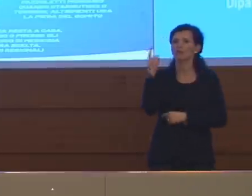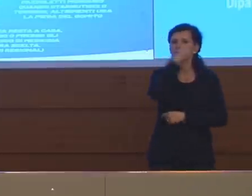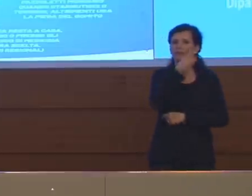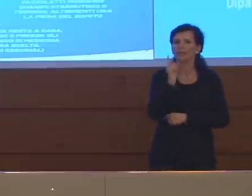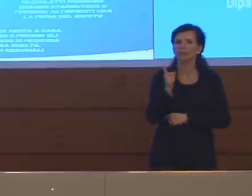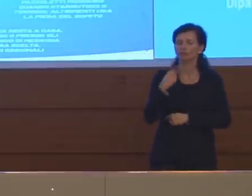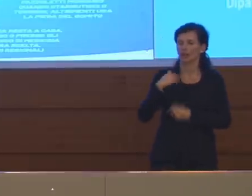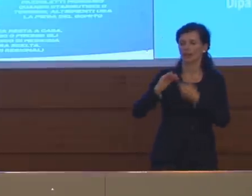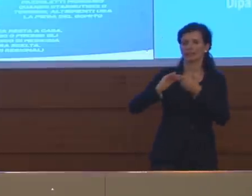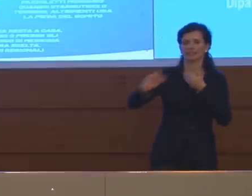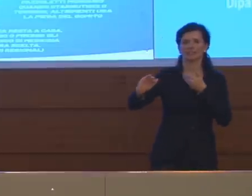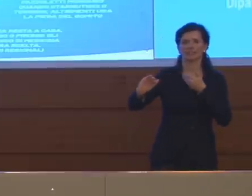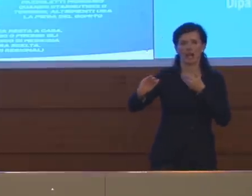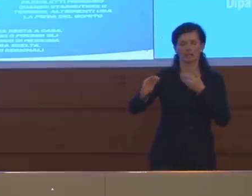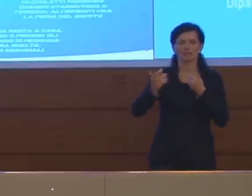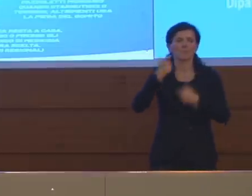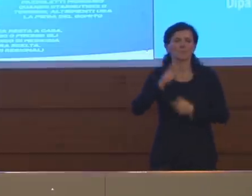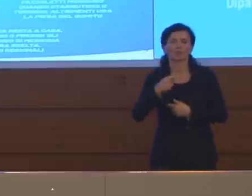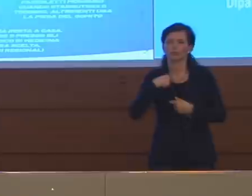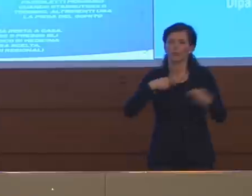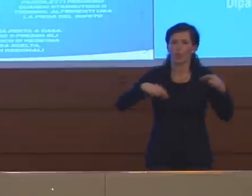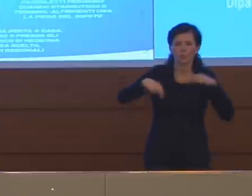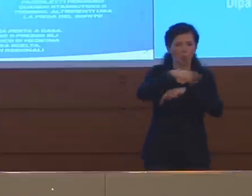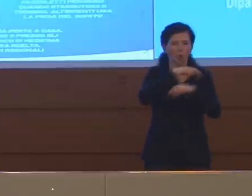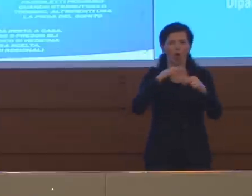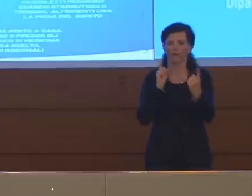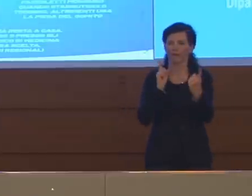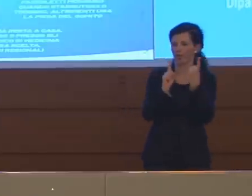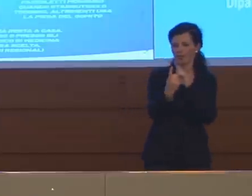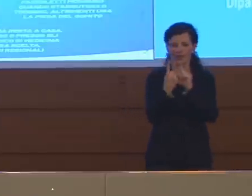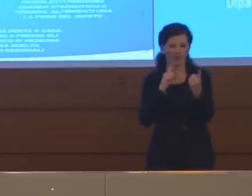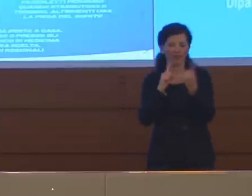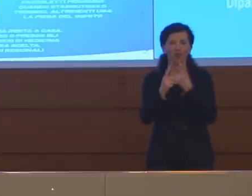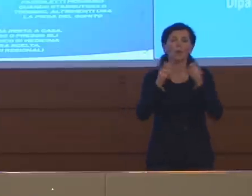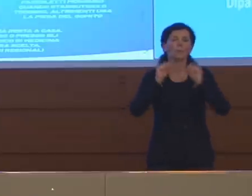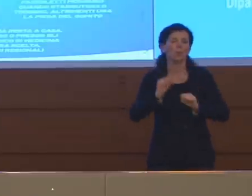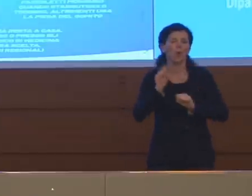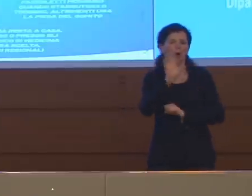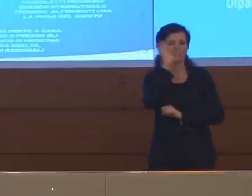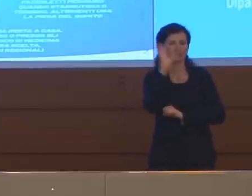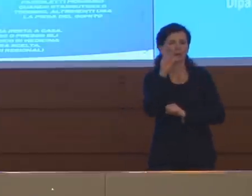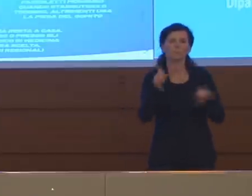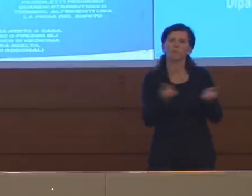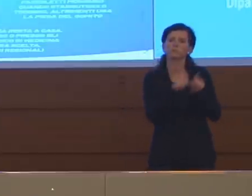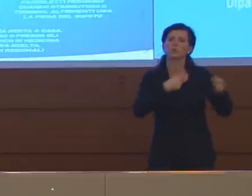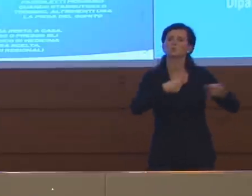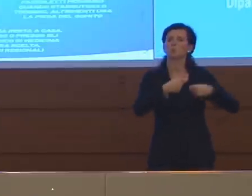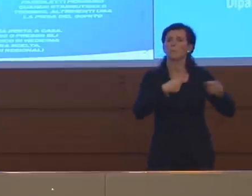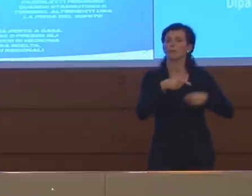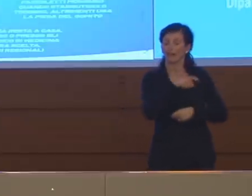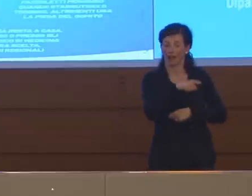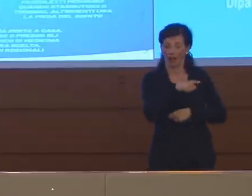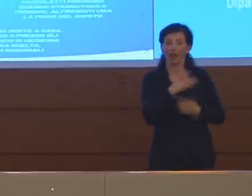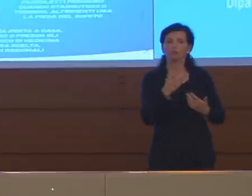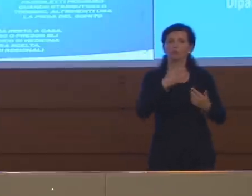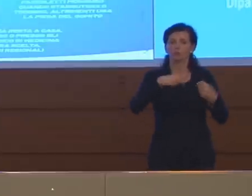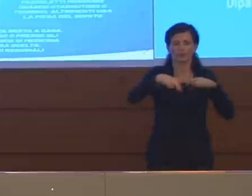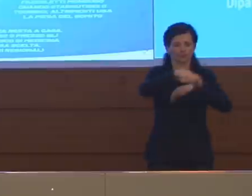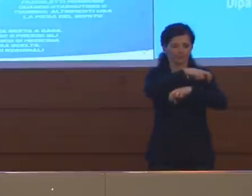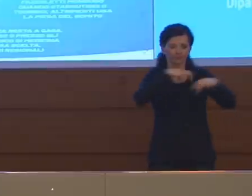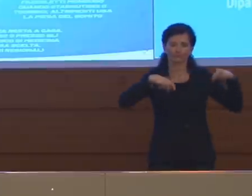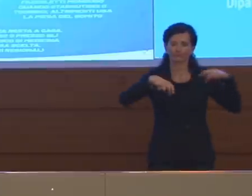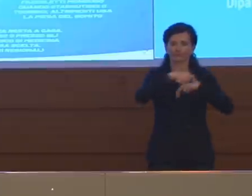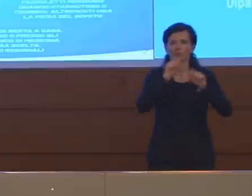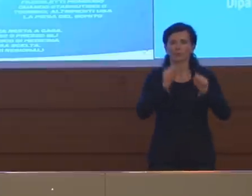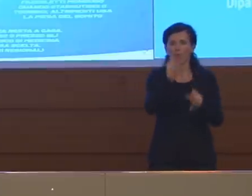sociale. Perché ci muoviamo, perché ci incrociamo, per dire i supermercati sono luoghi dove nel muoverci possiamo